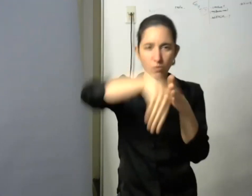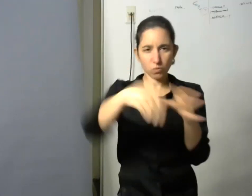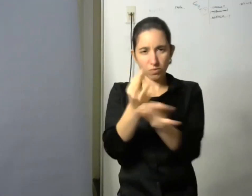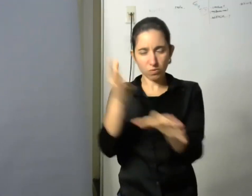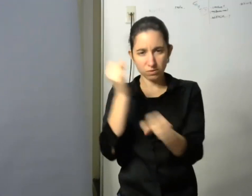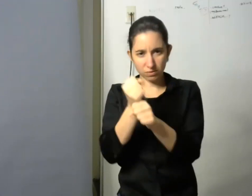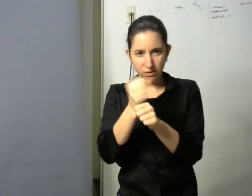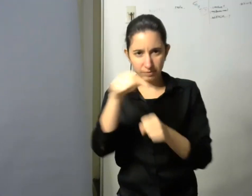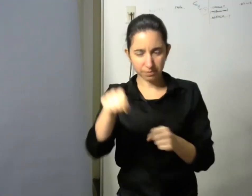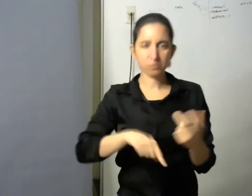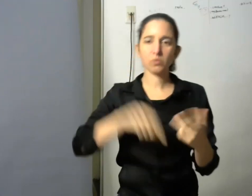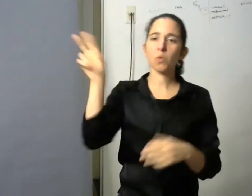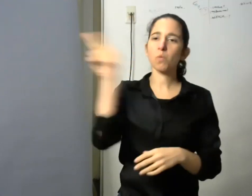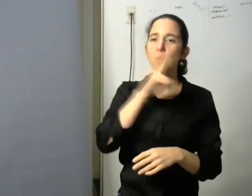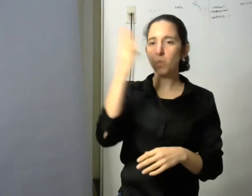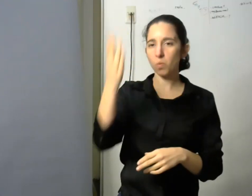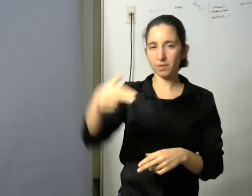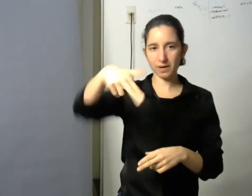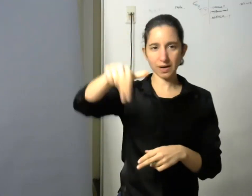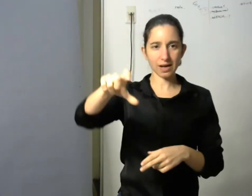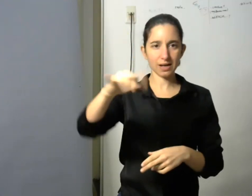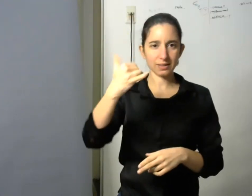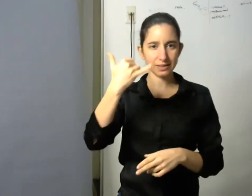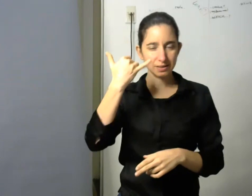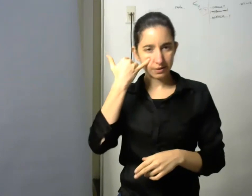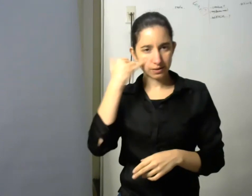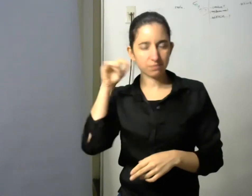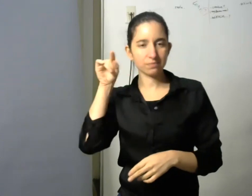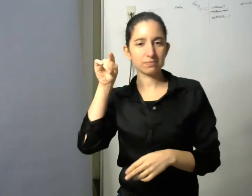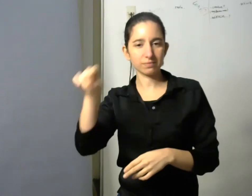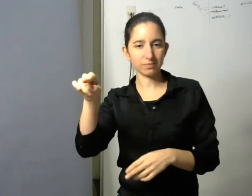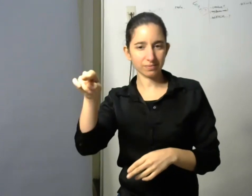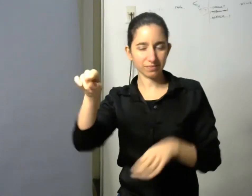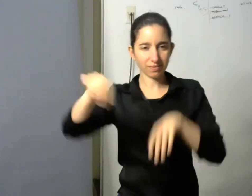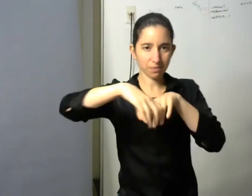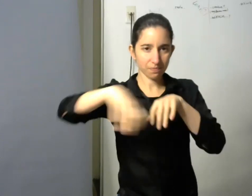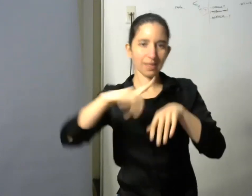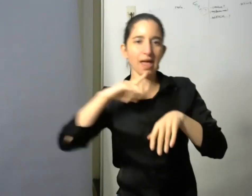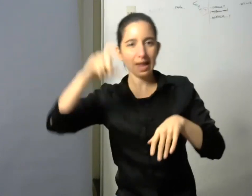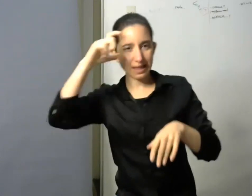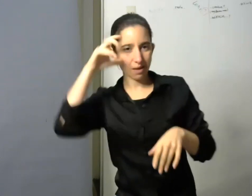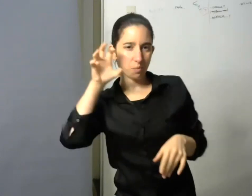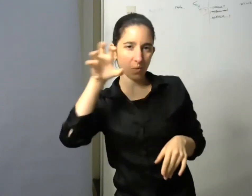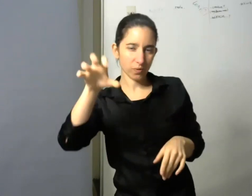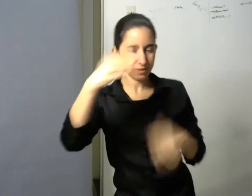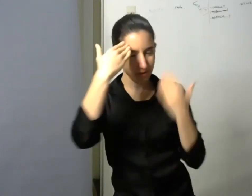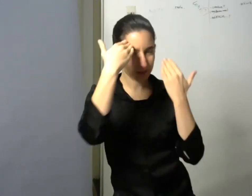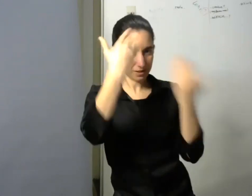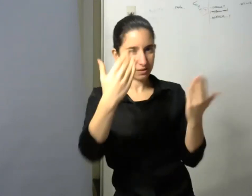Alarcón desde el departamento de discapacidad de ATE provincia envía sus saludos y la